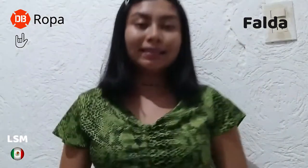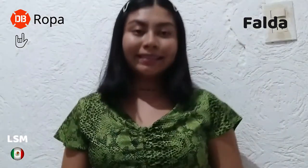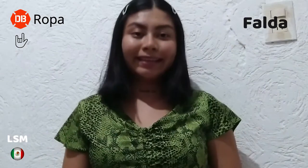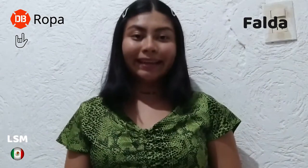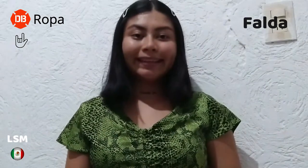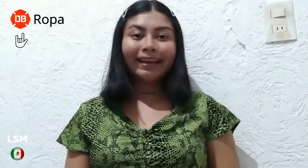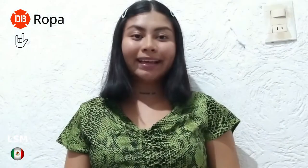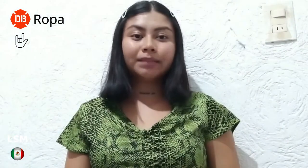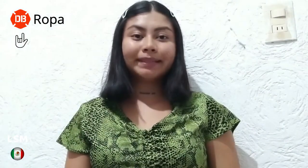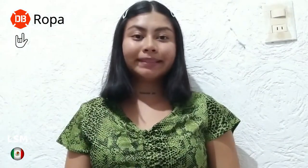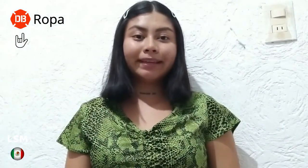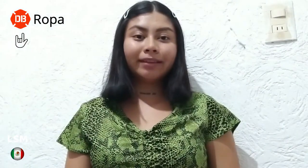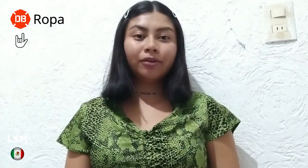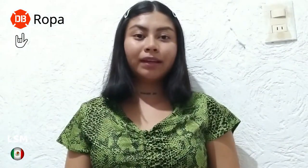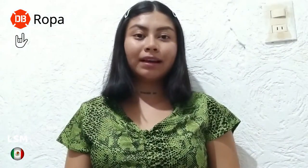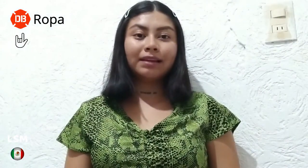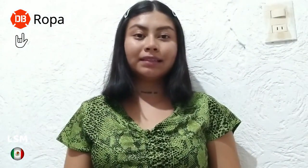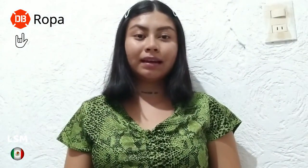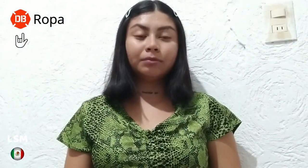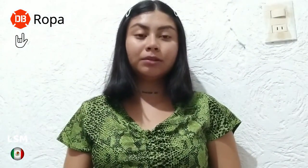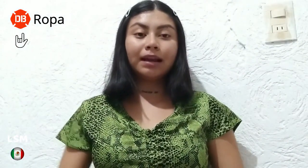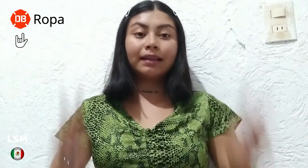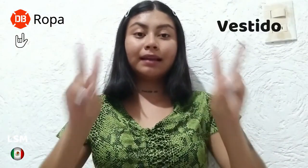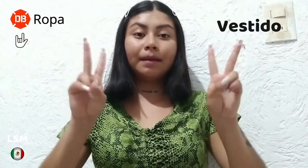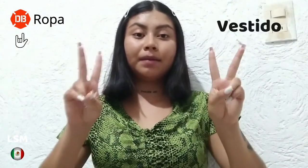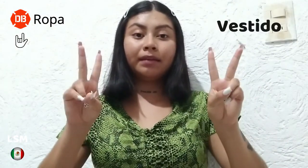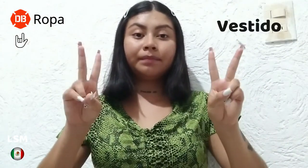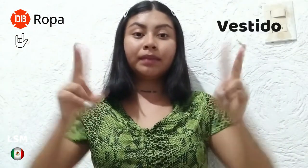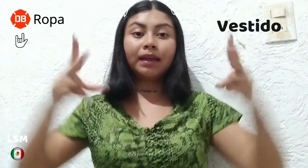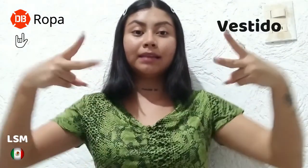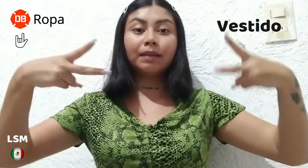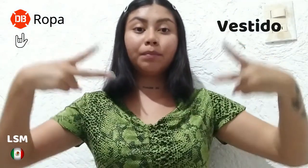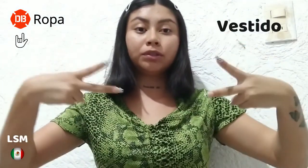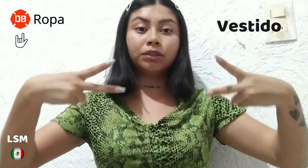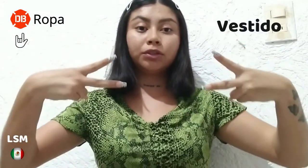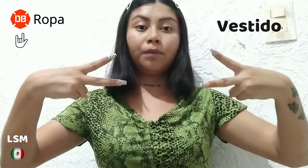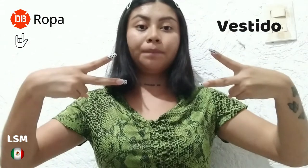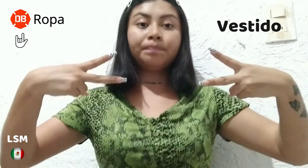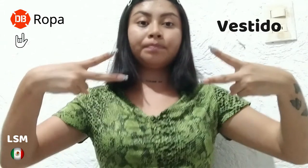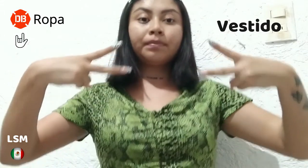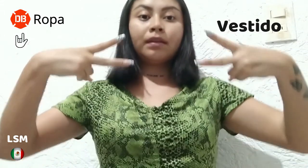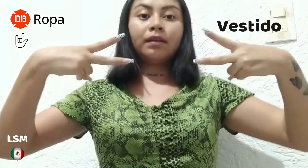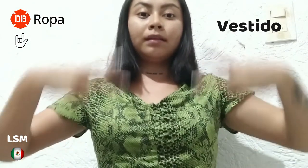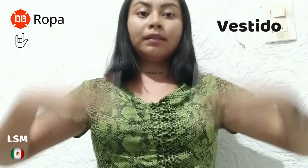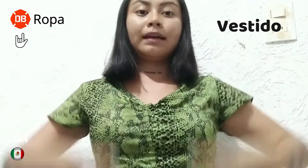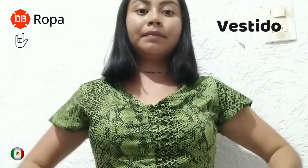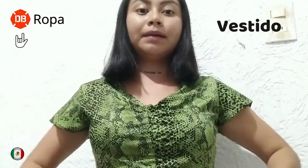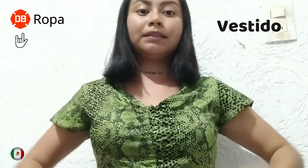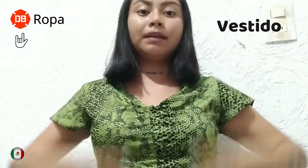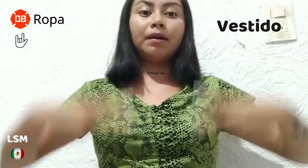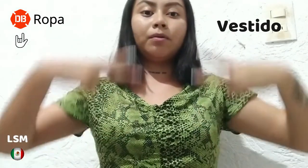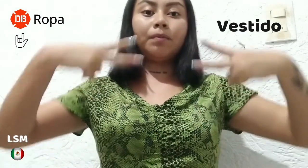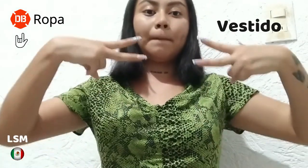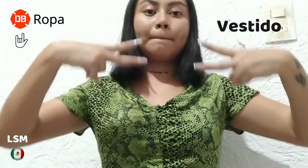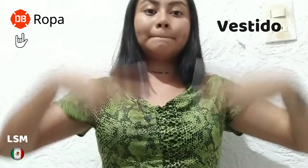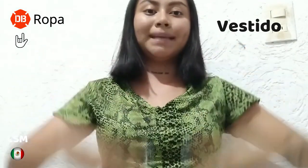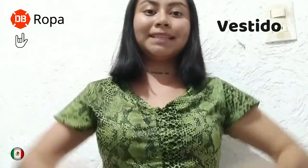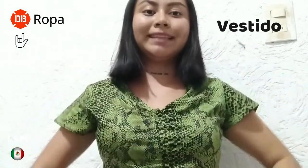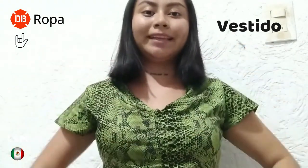siguiente es vestido y realizaremos la letra B en esta posición de arriba hacia abajo. Vestido.